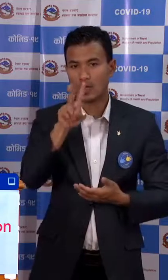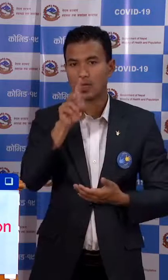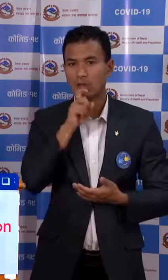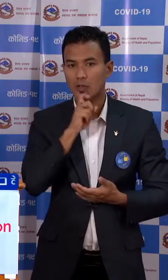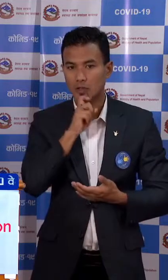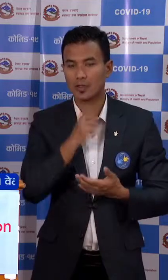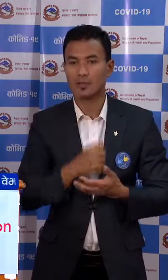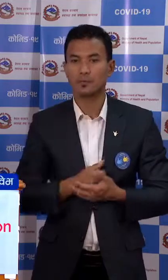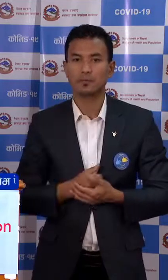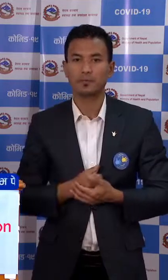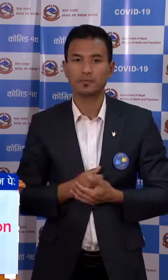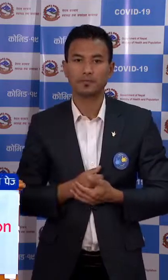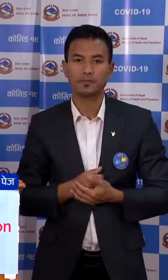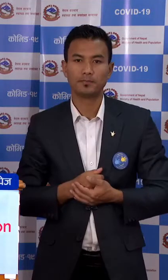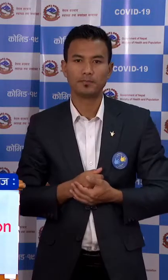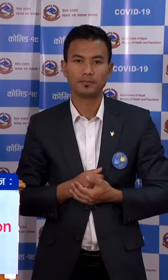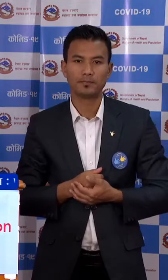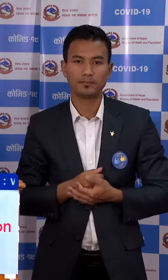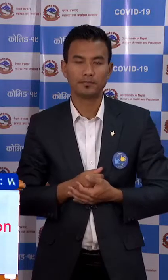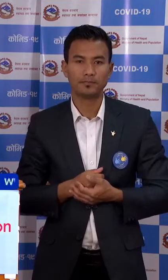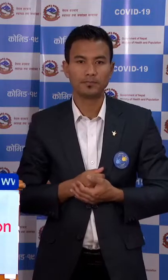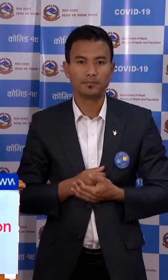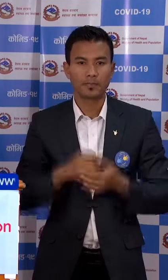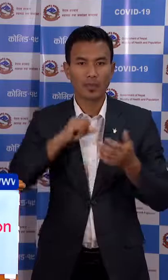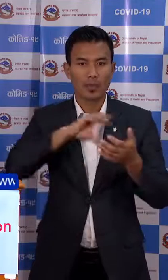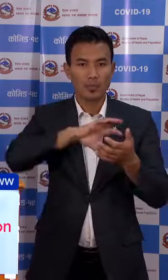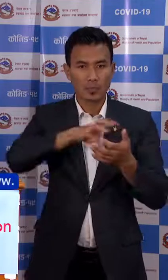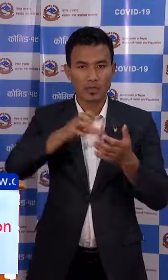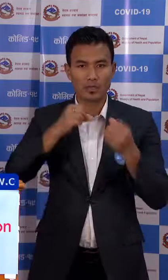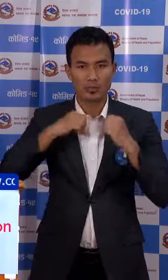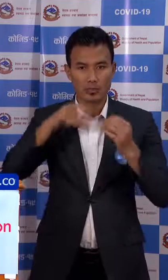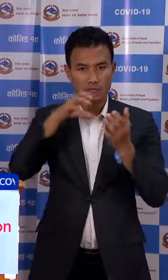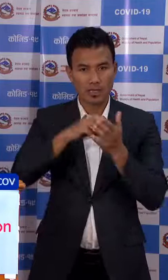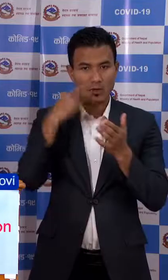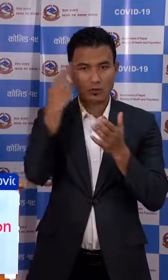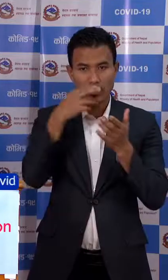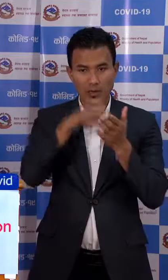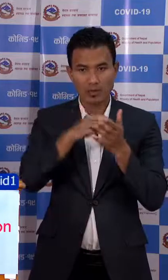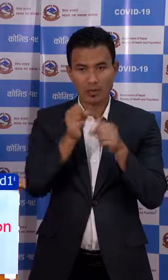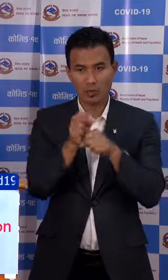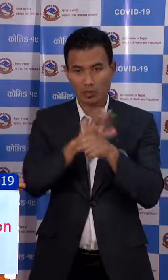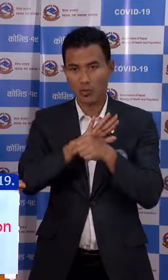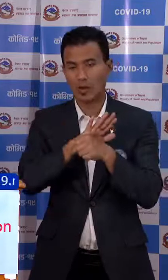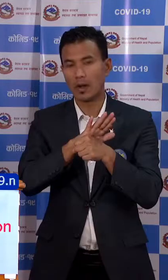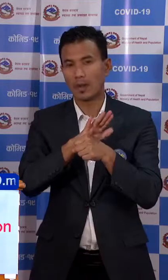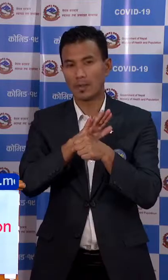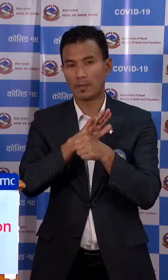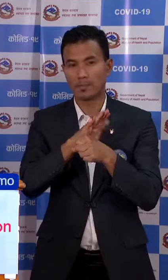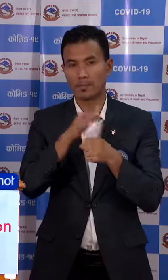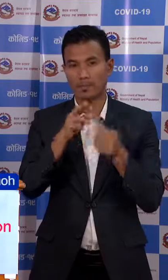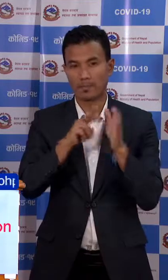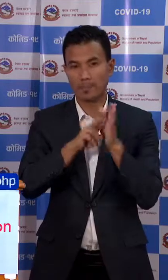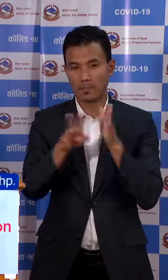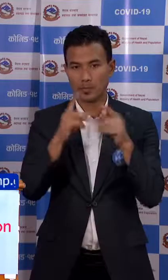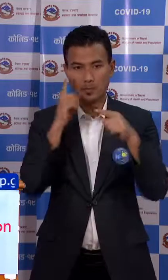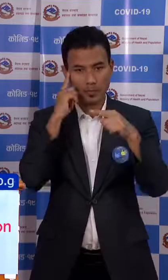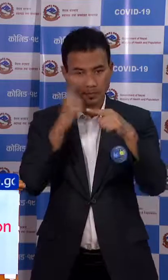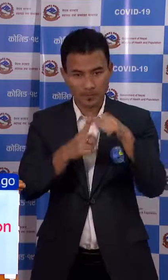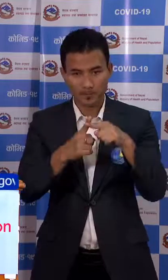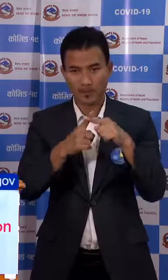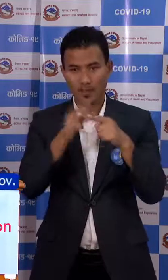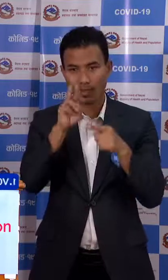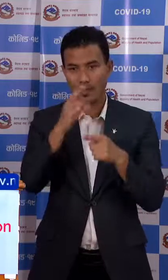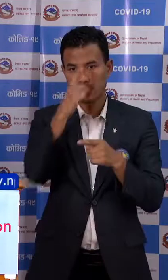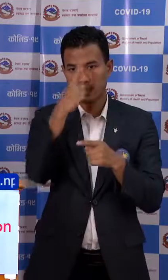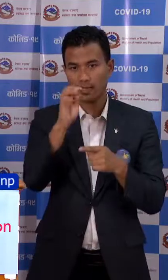प्रदेश प्रयोक्षाला र उपन दयुमा कोरुणा पुष्टिबायको वहां रेशुंगा